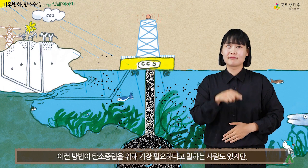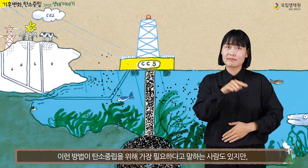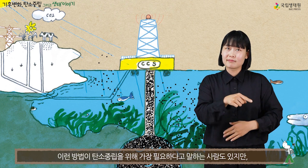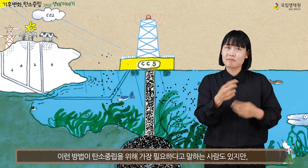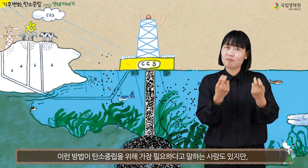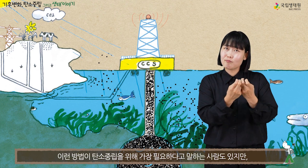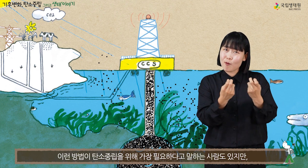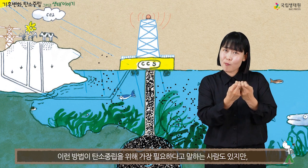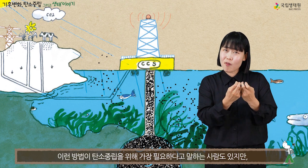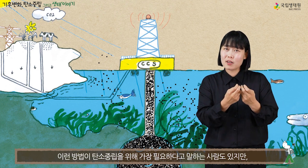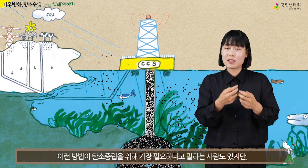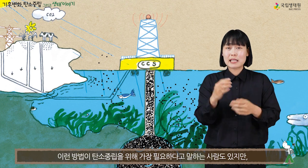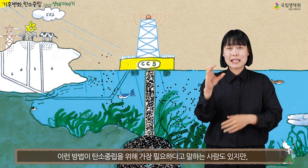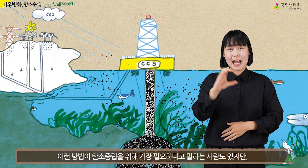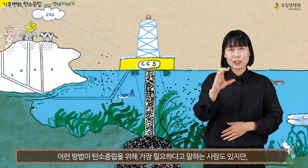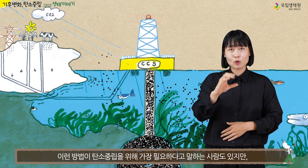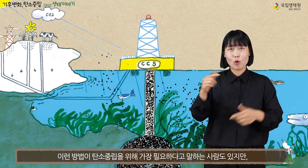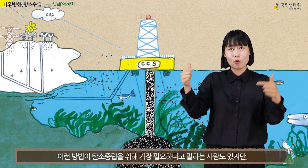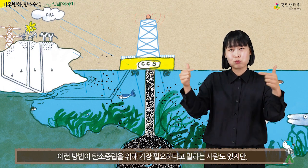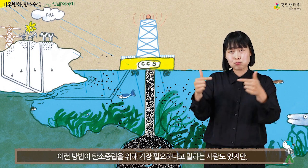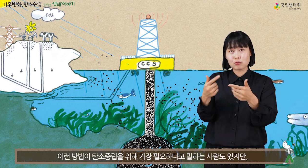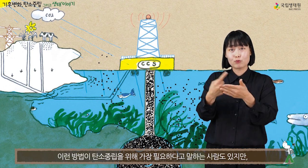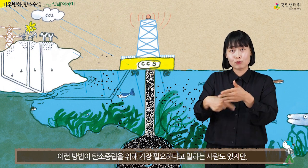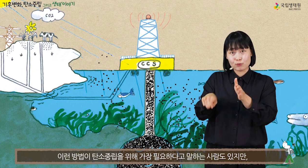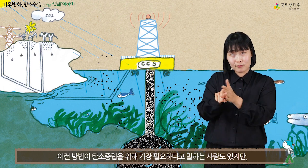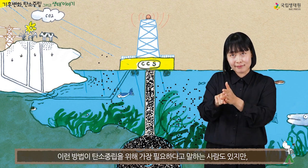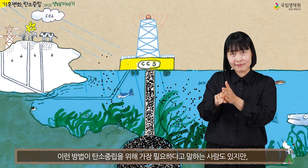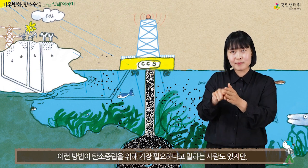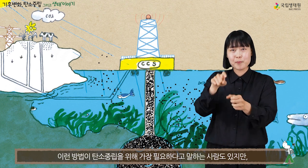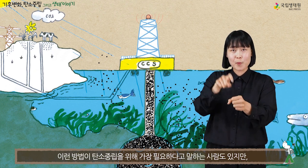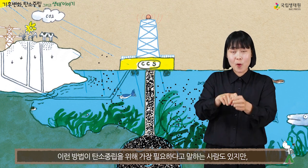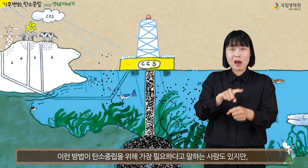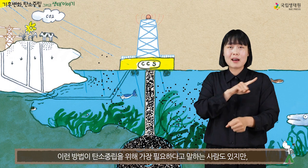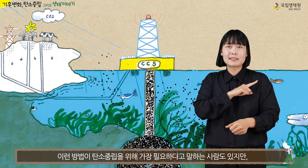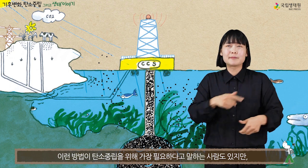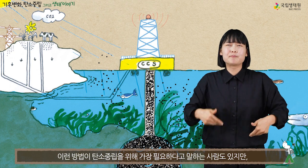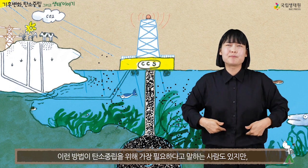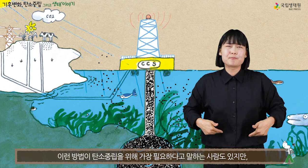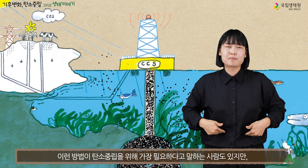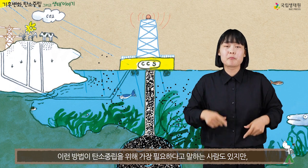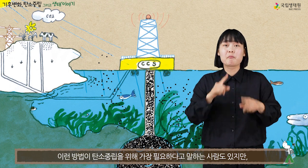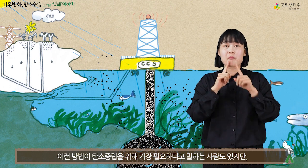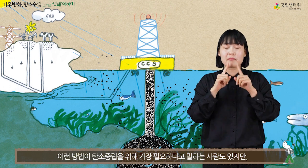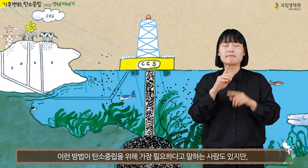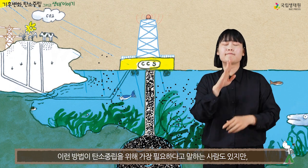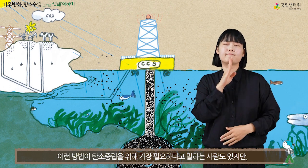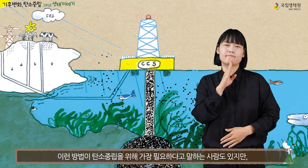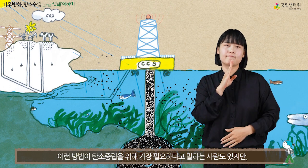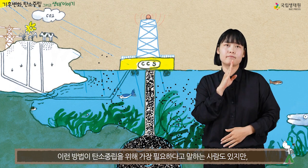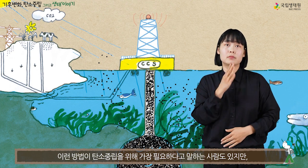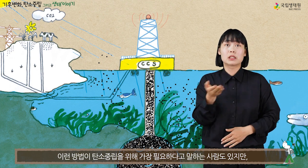이런 방법이 탄소중립을 위해 가장 필요하다고 말하는 사람도 있지만